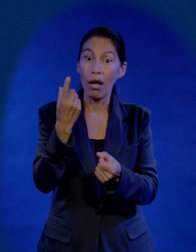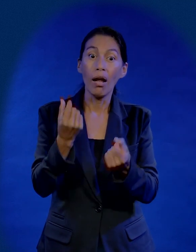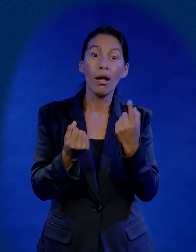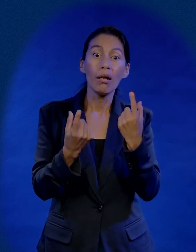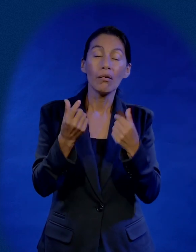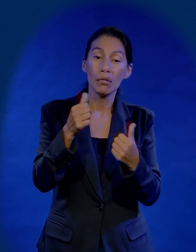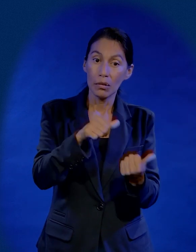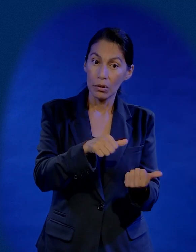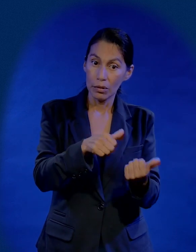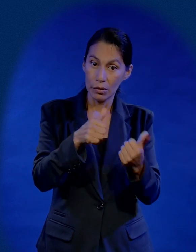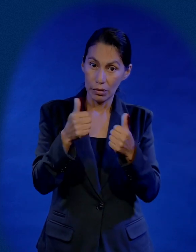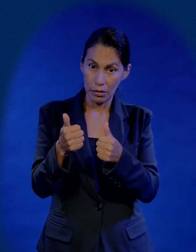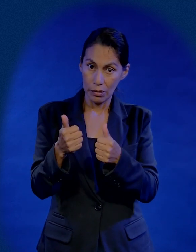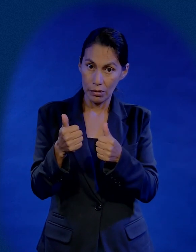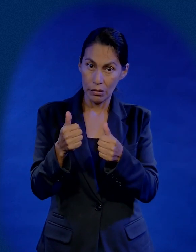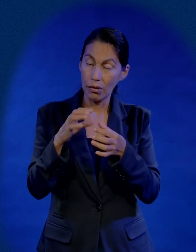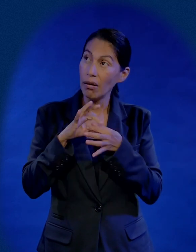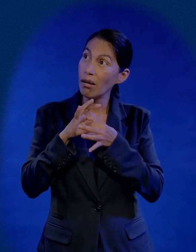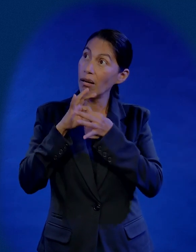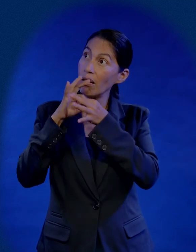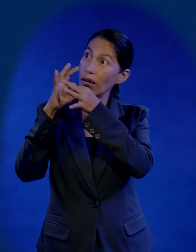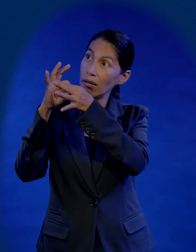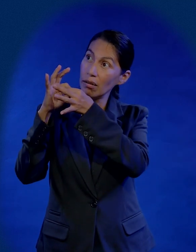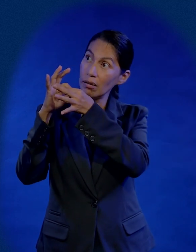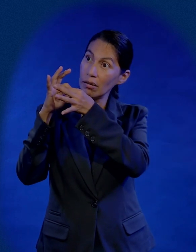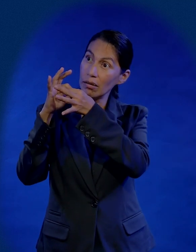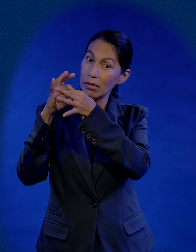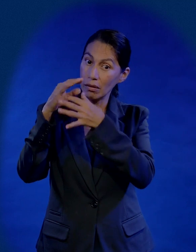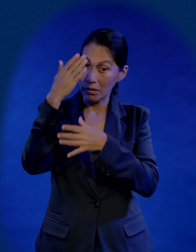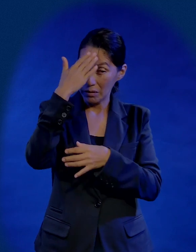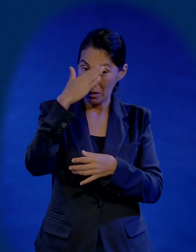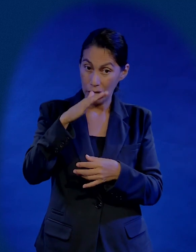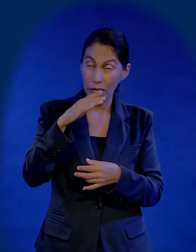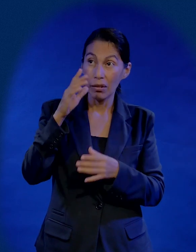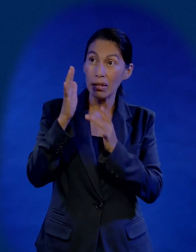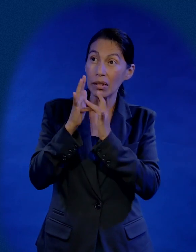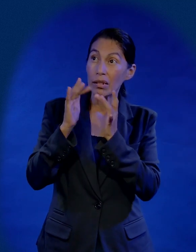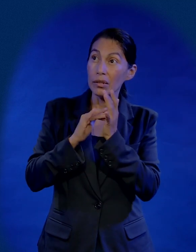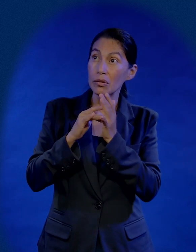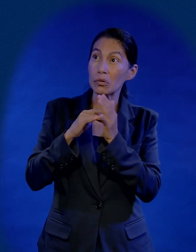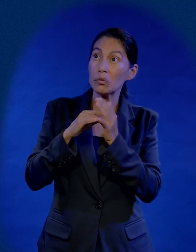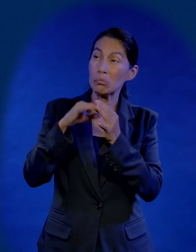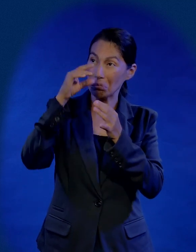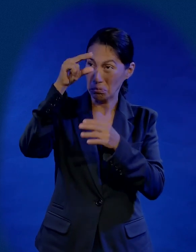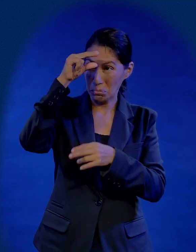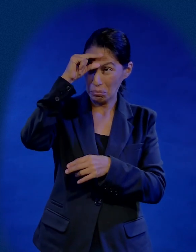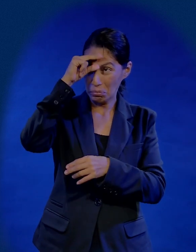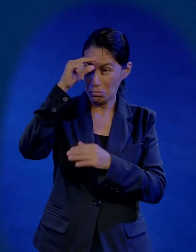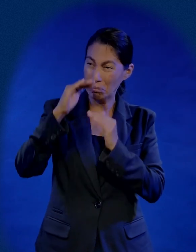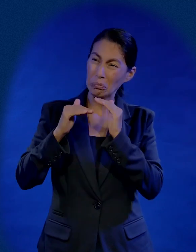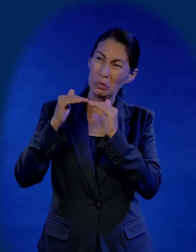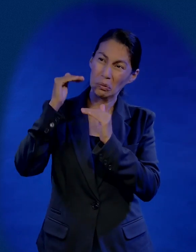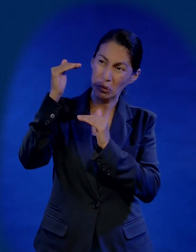hay alguien que quiere ser bautizado en Jesús porque entiende que no es más listo que él